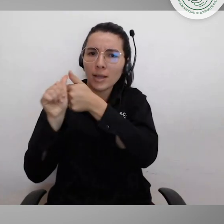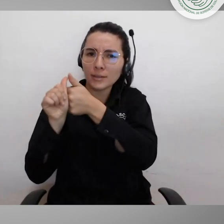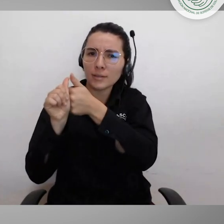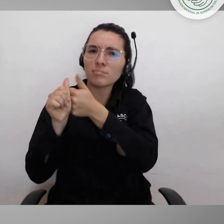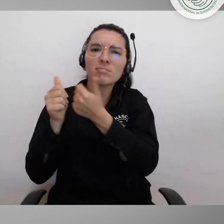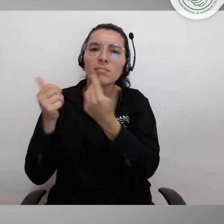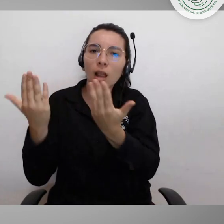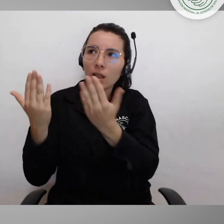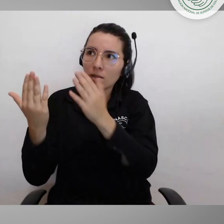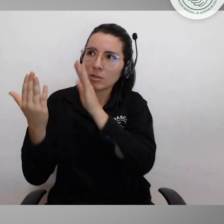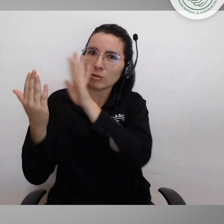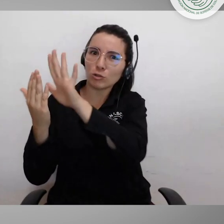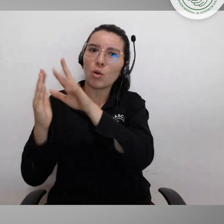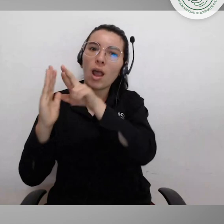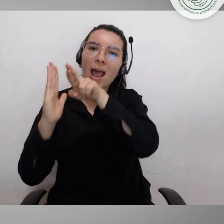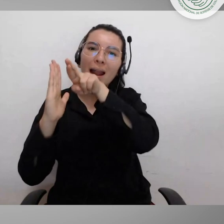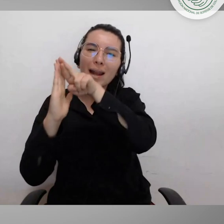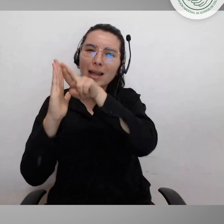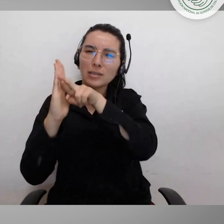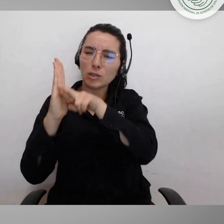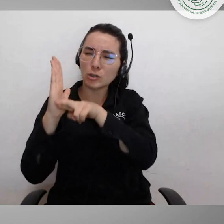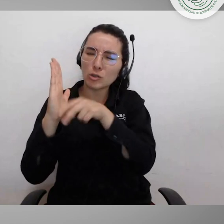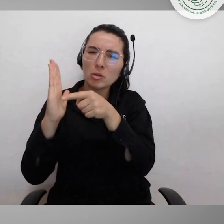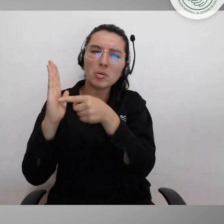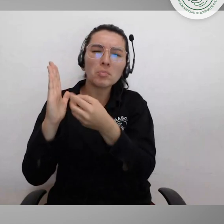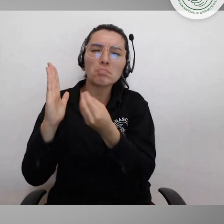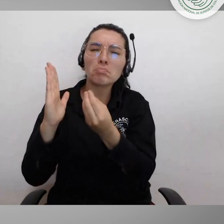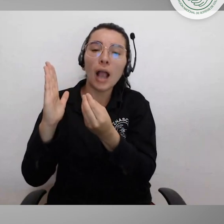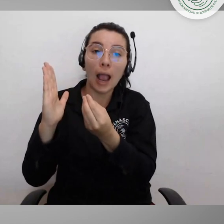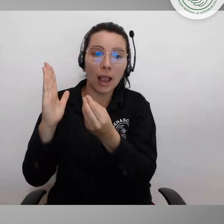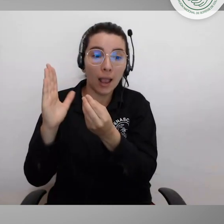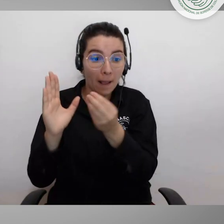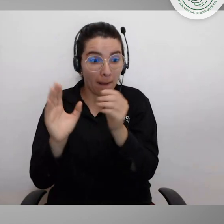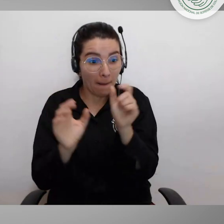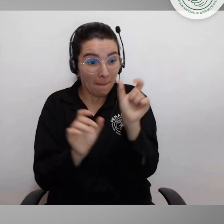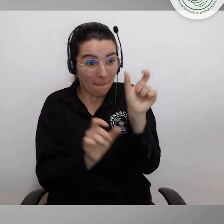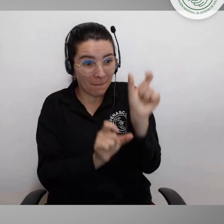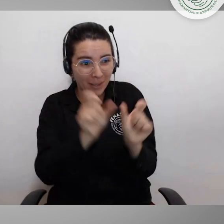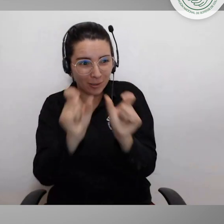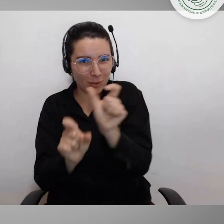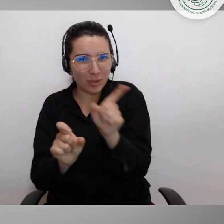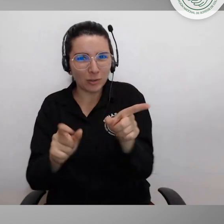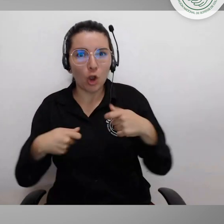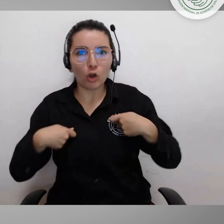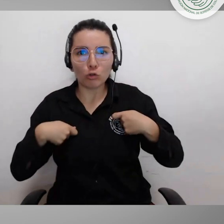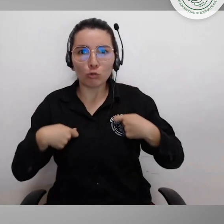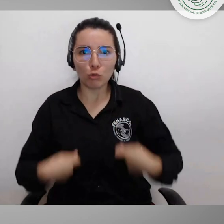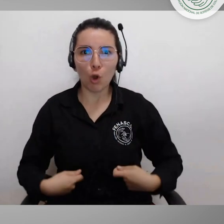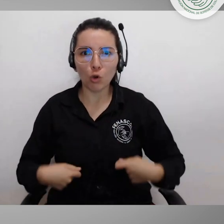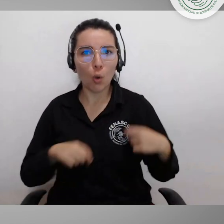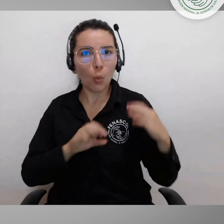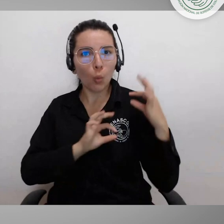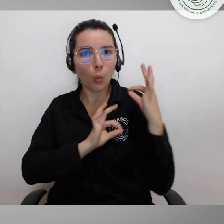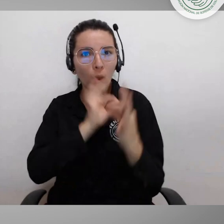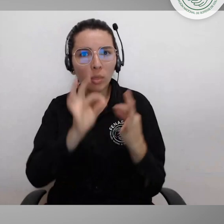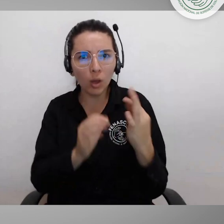una resolución de las Naciones